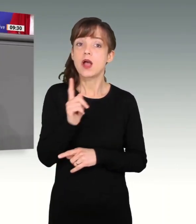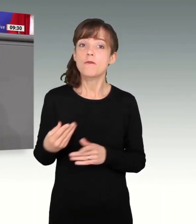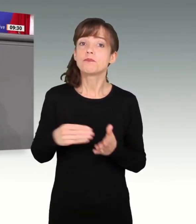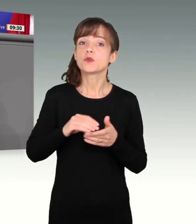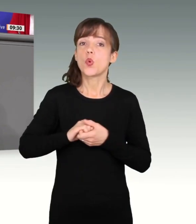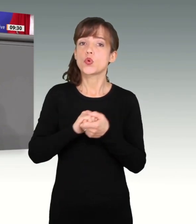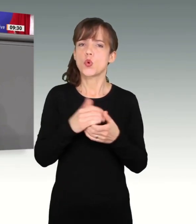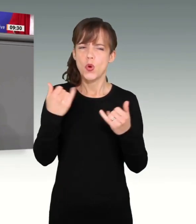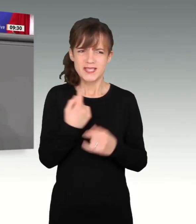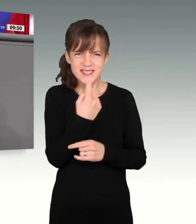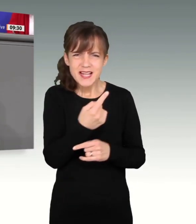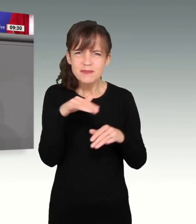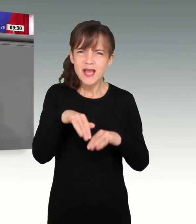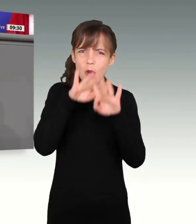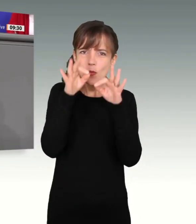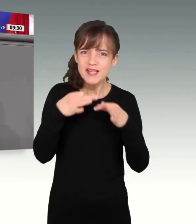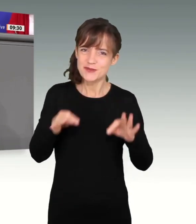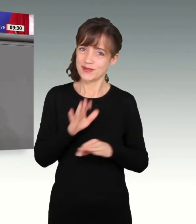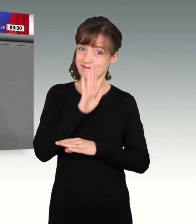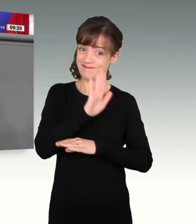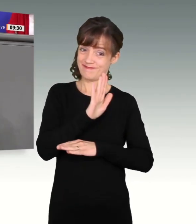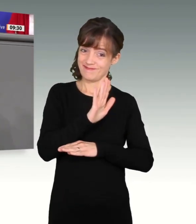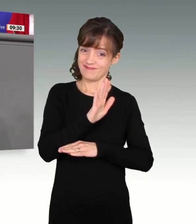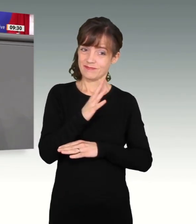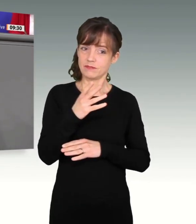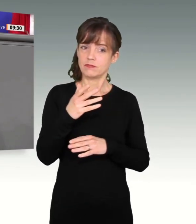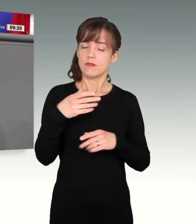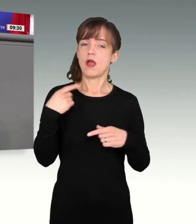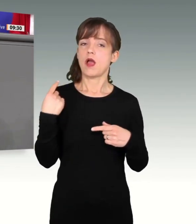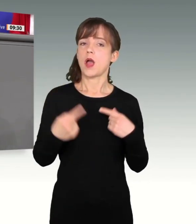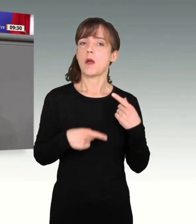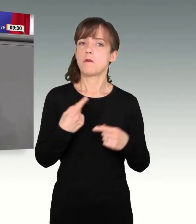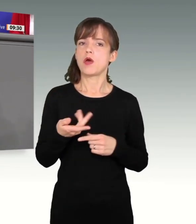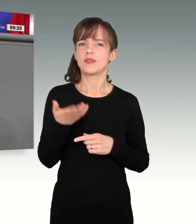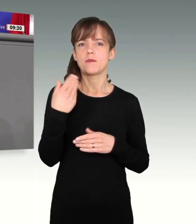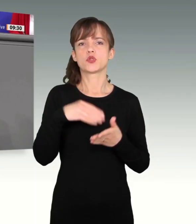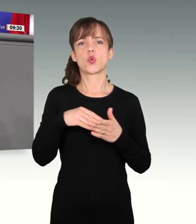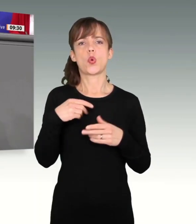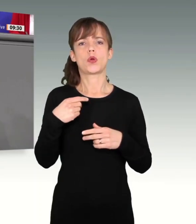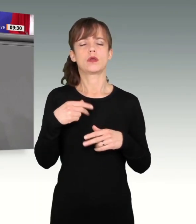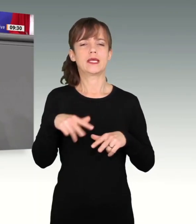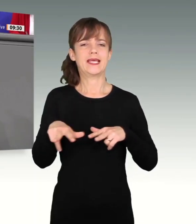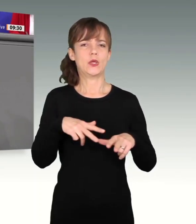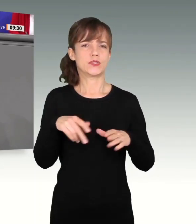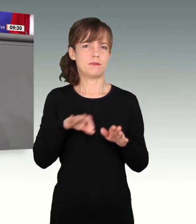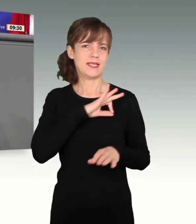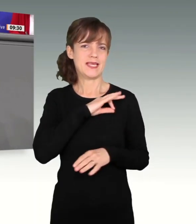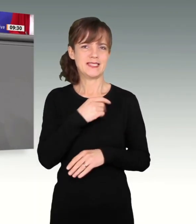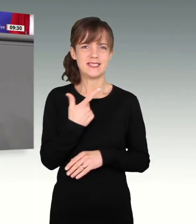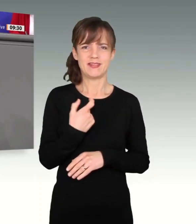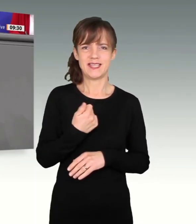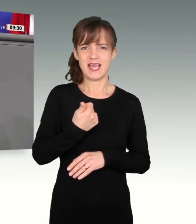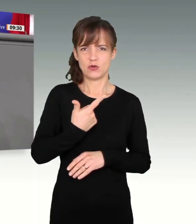heute überzeugt davon, dass ihr eigenes, völlig analoges Vorgehen als Regierungspartei 2020-21 nun plötzlich